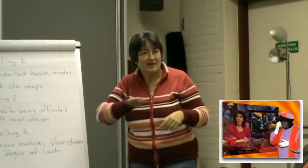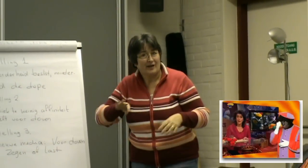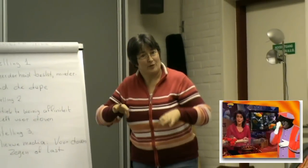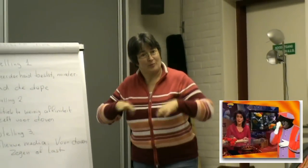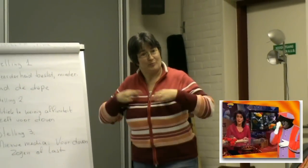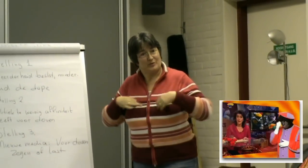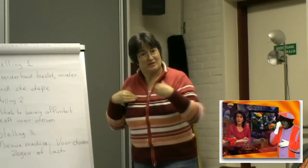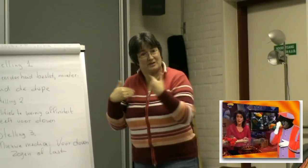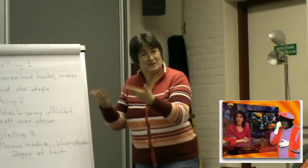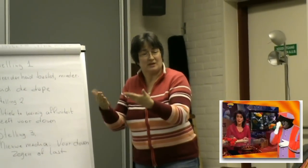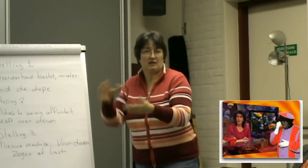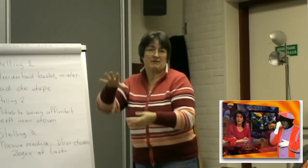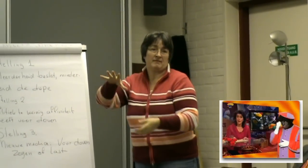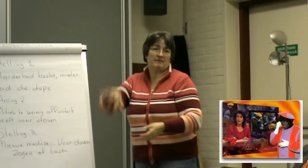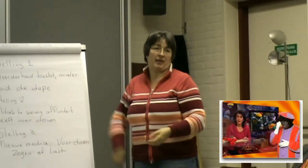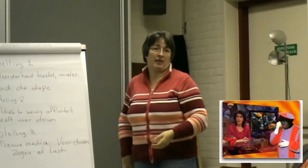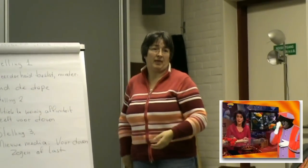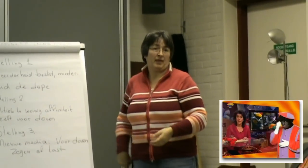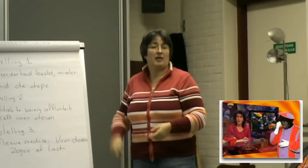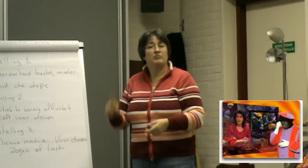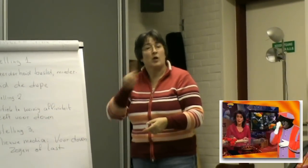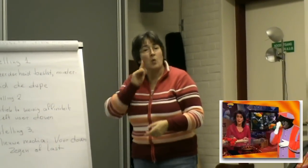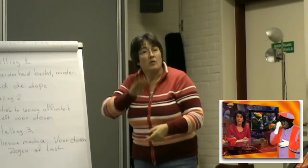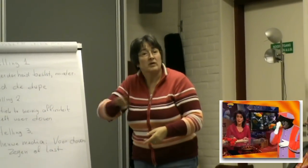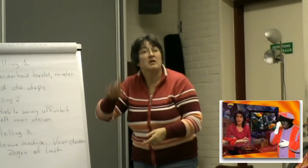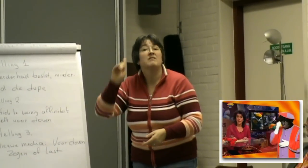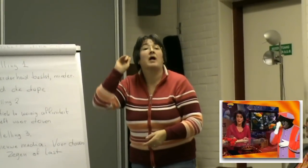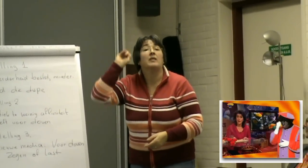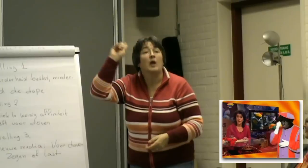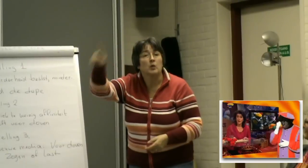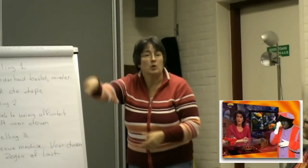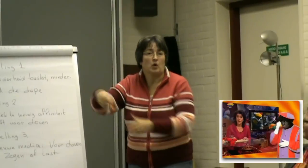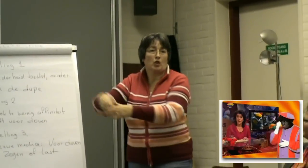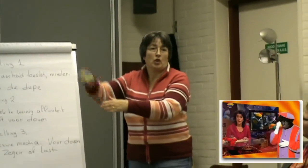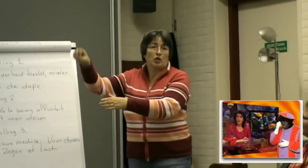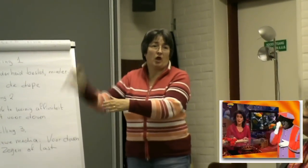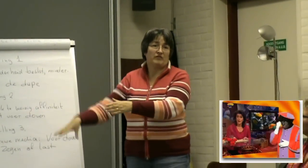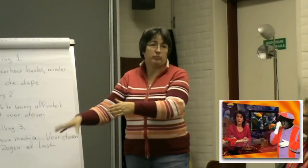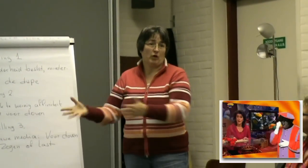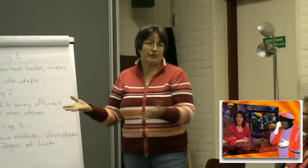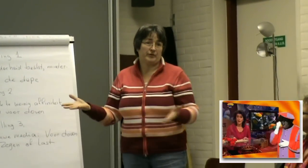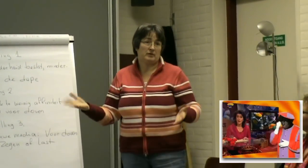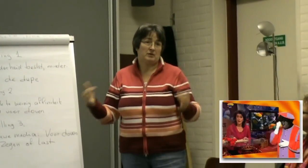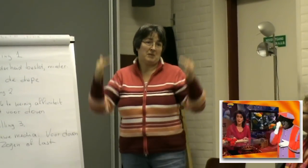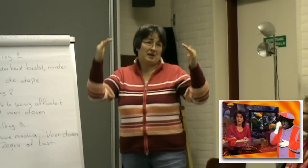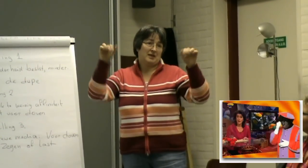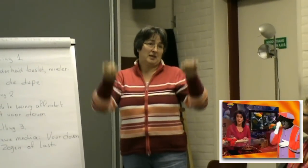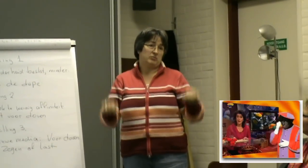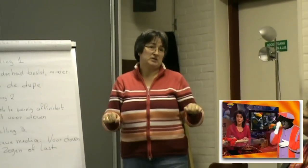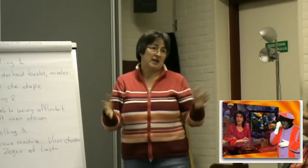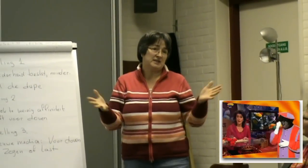De duvenkinderen. De plezier voor de duvenkinderen wordt gewoon weggenomen. Dat was gewoon de duvenkinderen.